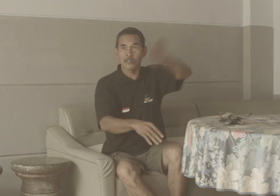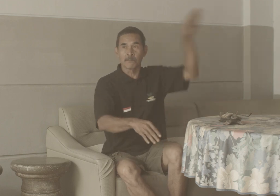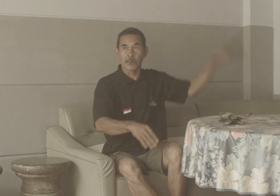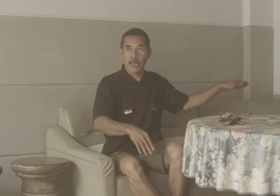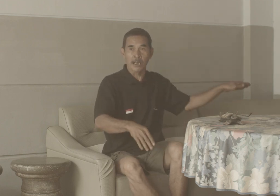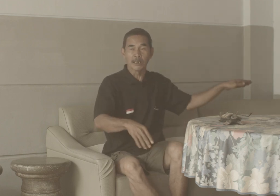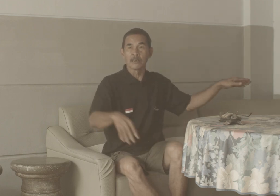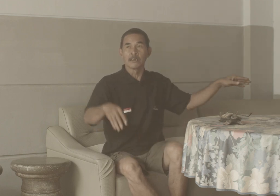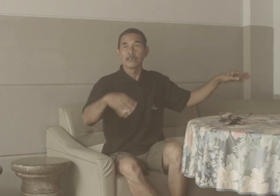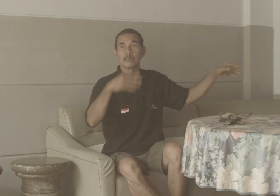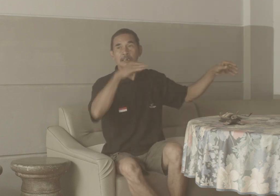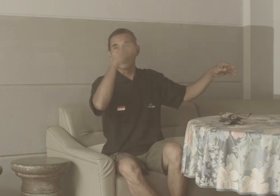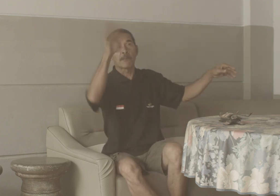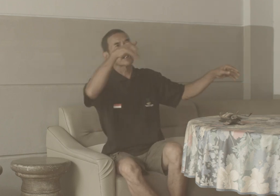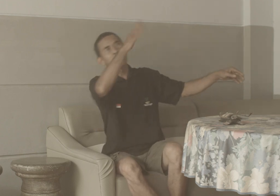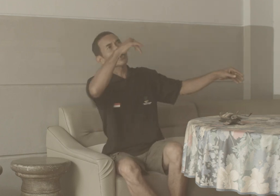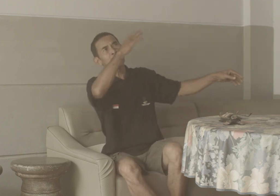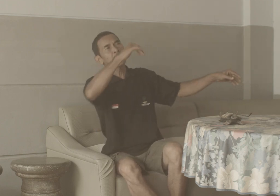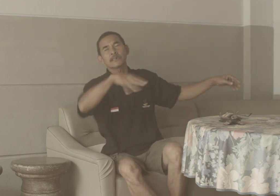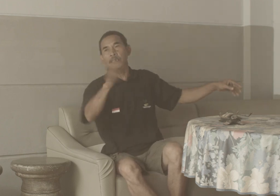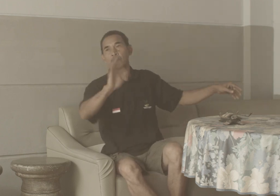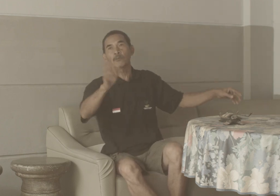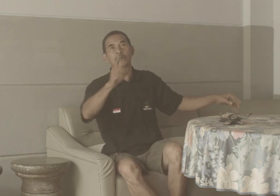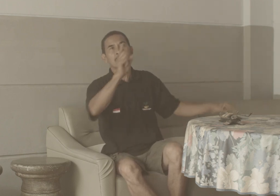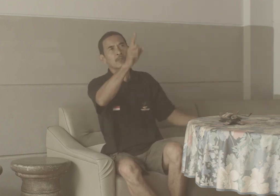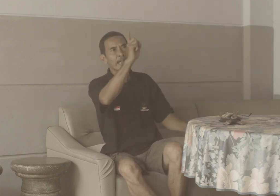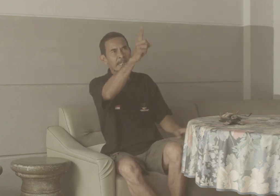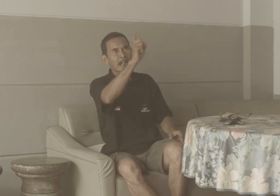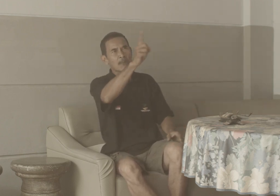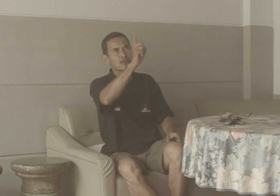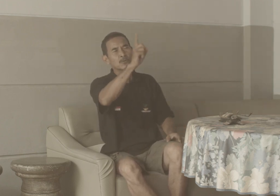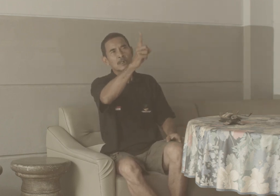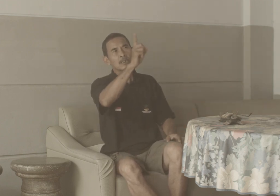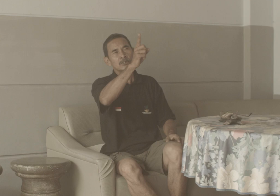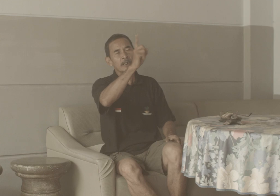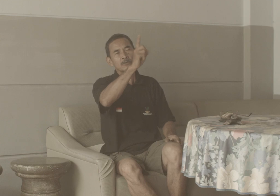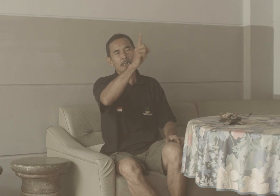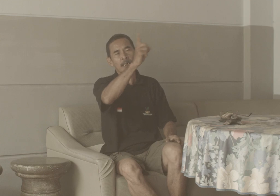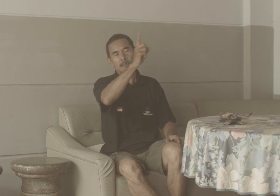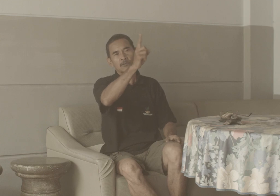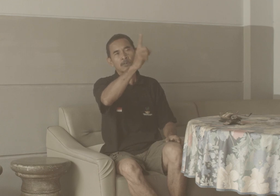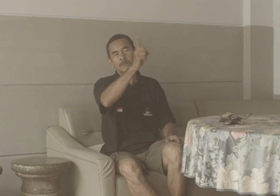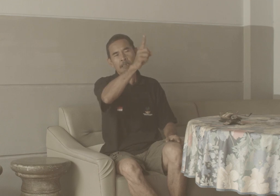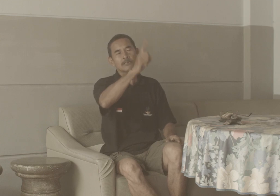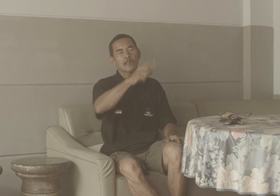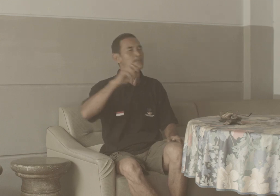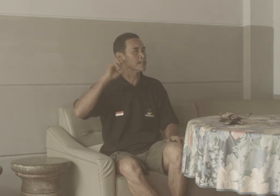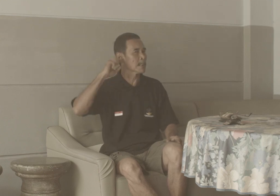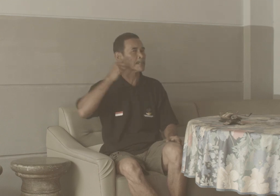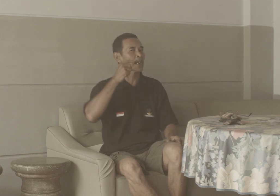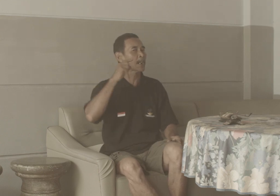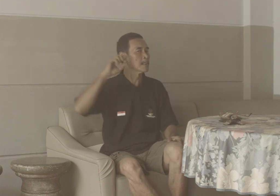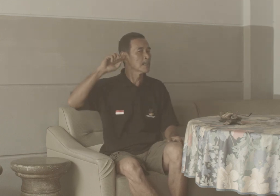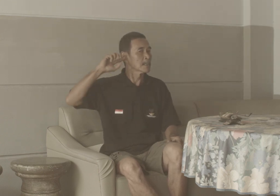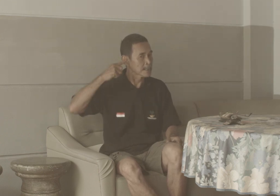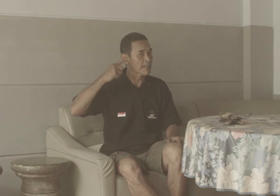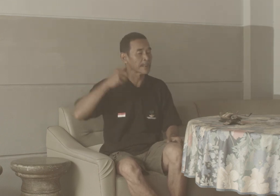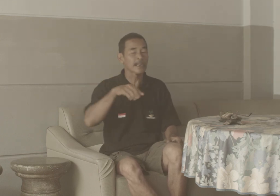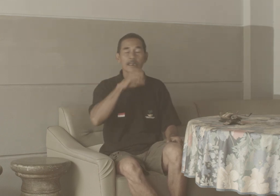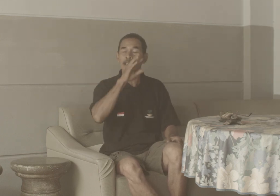Nyeprak Dia panggil Wewewe Tidak Mau Kena Eh Kamu Suatu saat Keturun Pastu Kamu Tidak Bisa Tidak Mendengar Dan